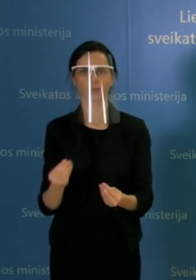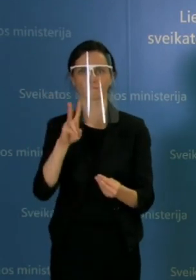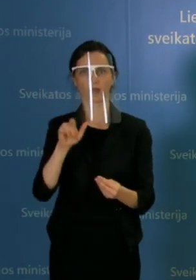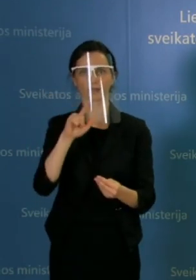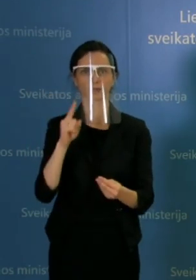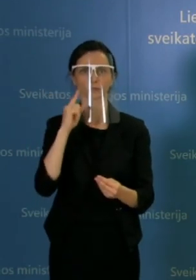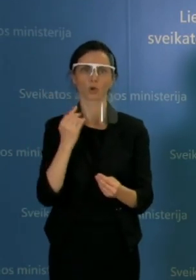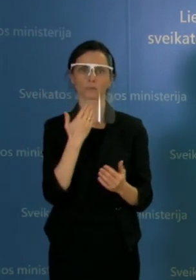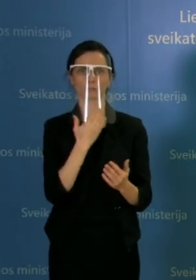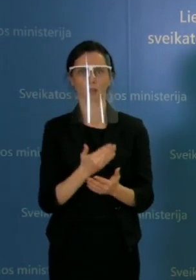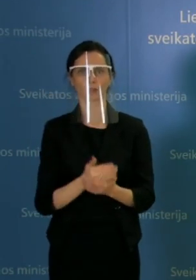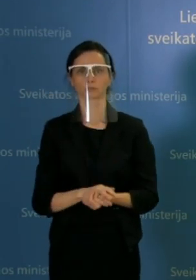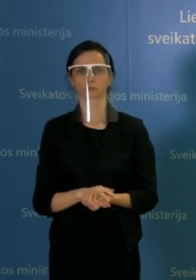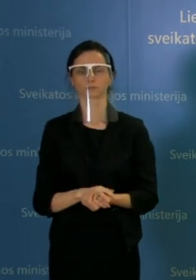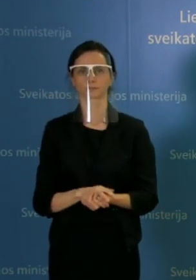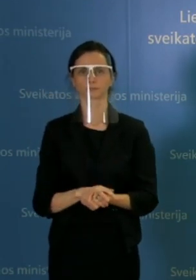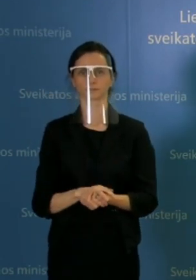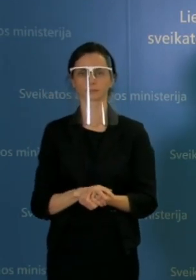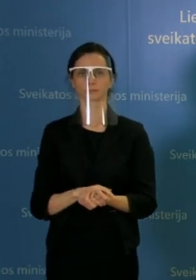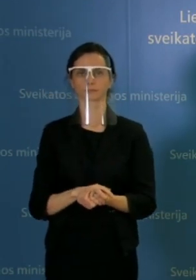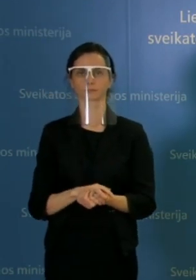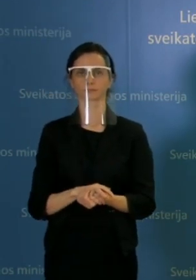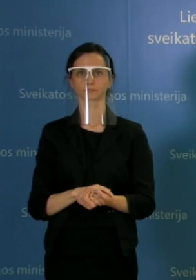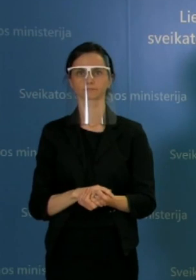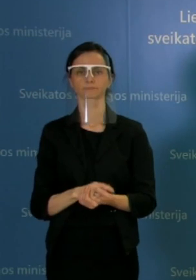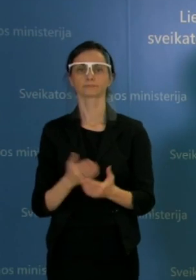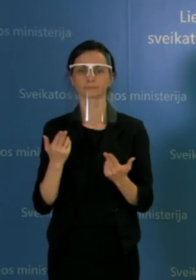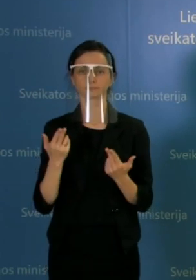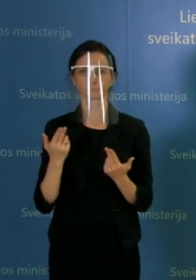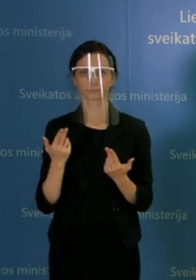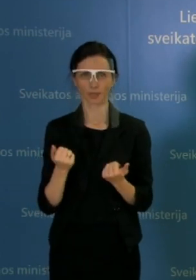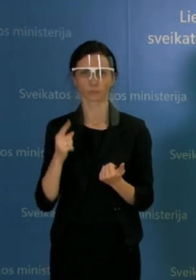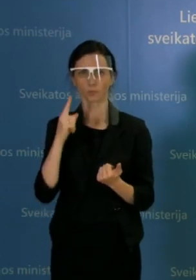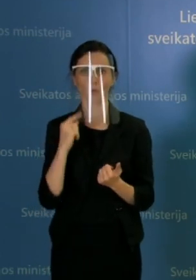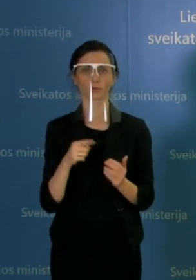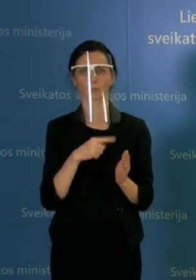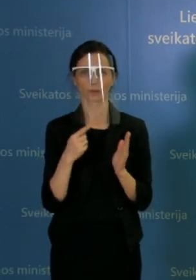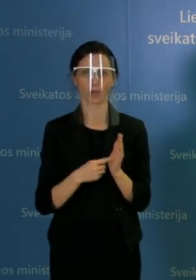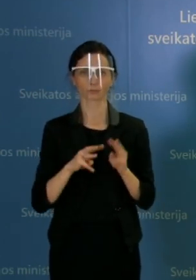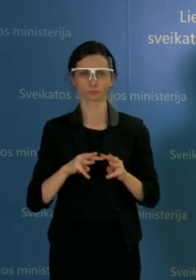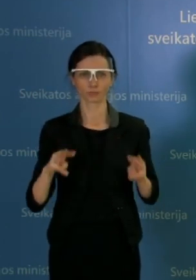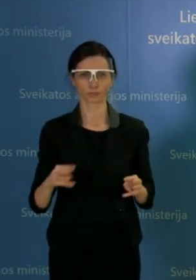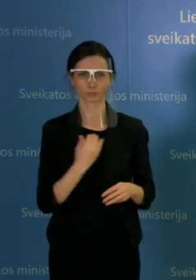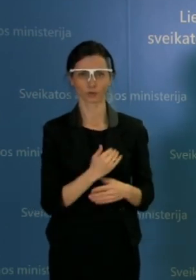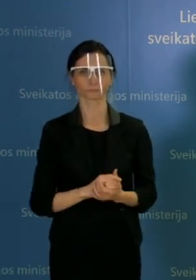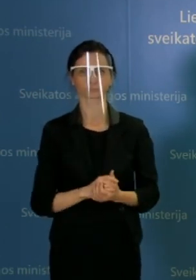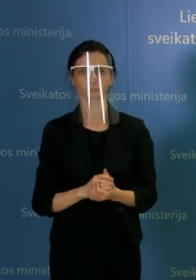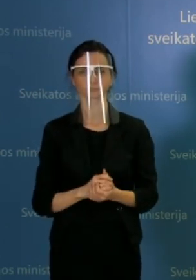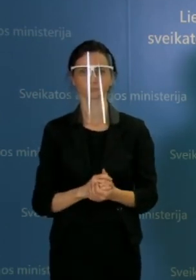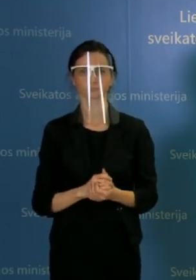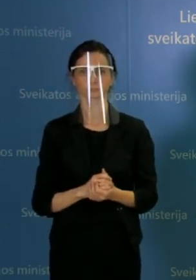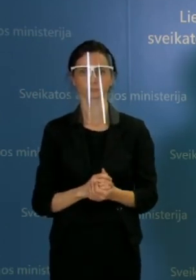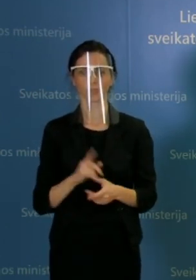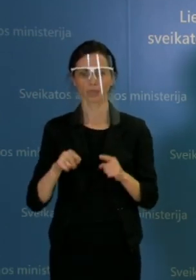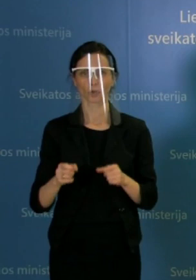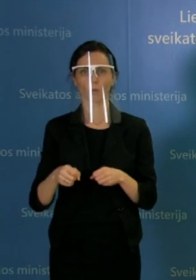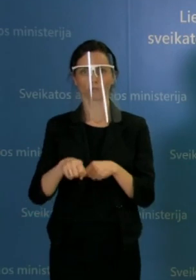Ar būtų iš jūsų pusės klausimas? Taip, aš norėjau paklausyti, ministra, ar esat pasirašęs įsakymą, tais atvejais, jei COVID